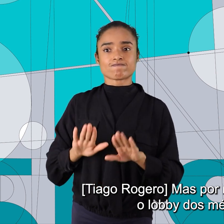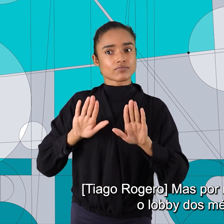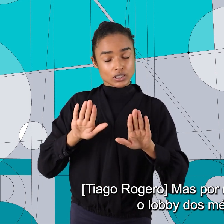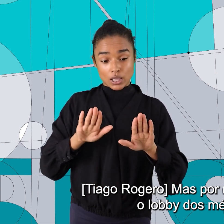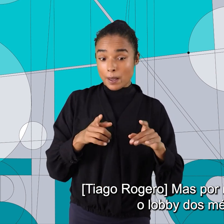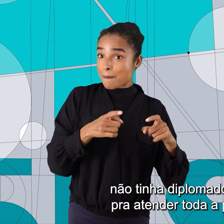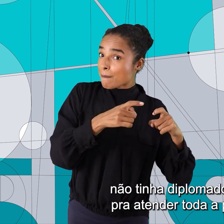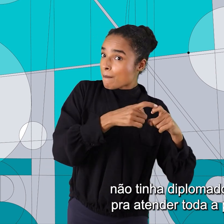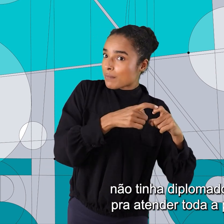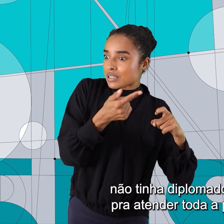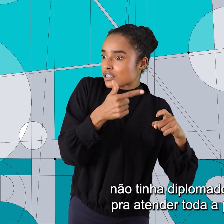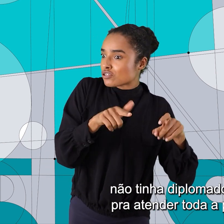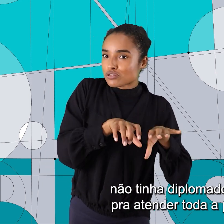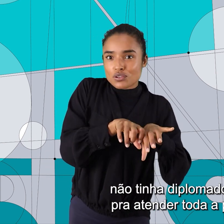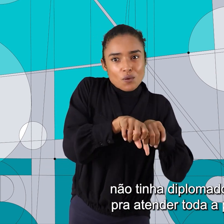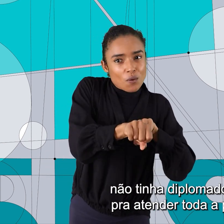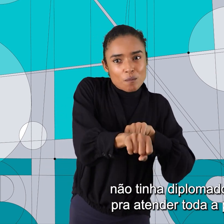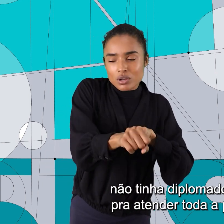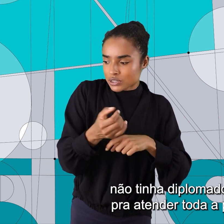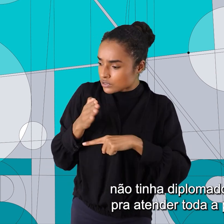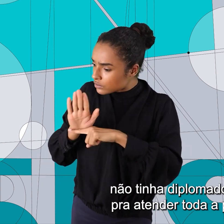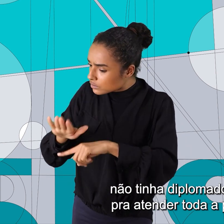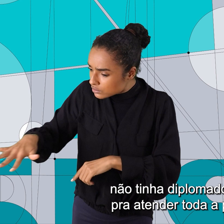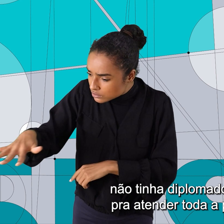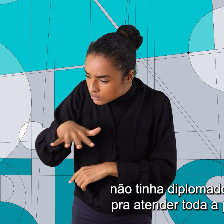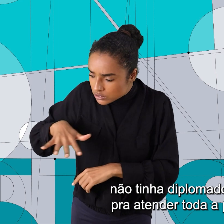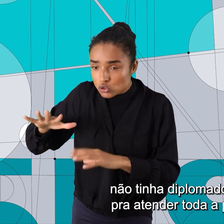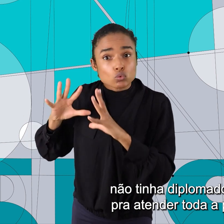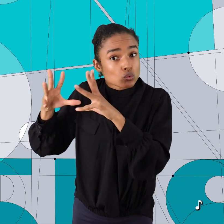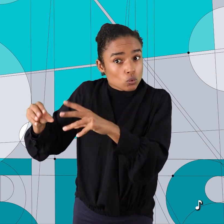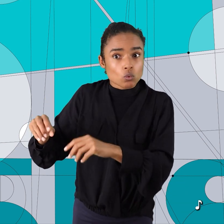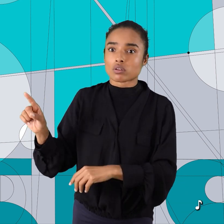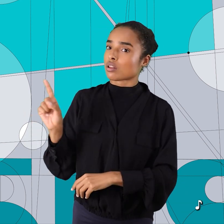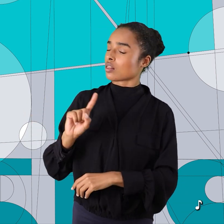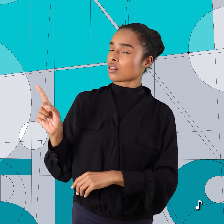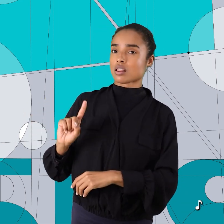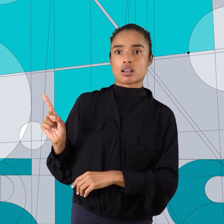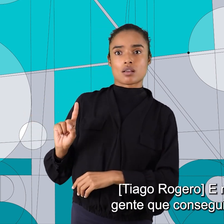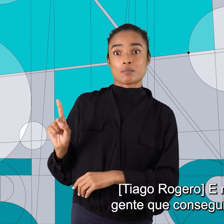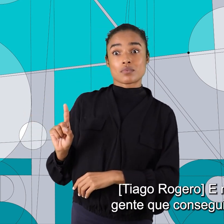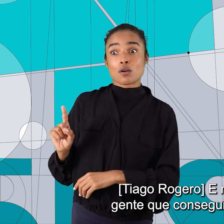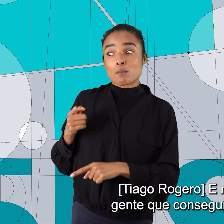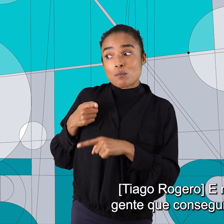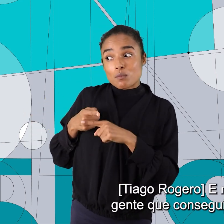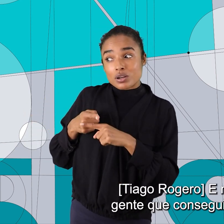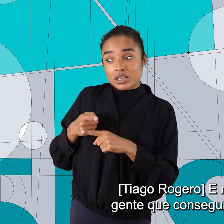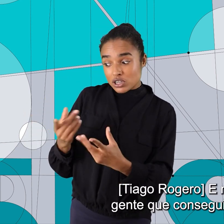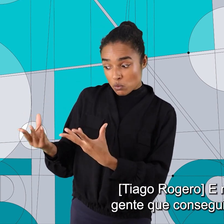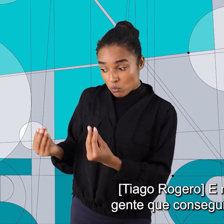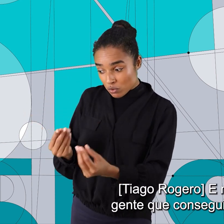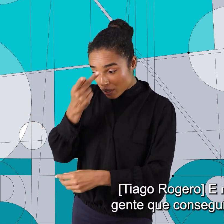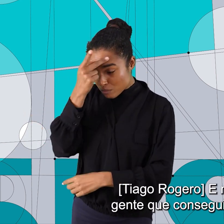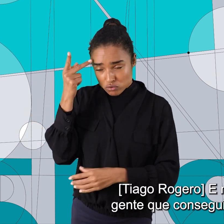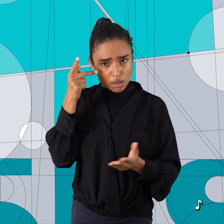médicos, não tinha diplomado suficiente para atender toda a população. E nem tanta gente que